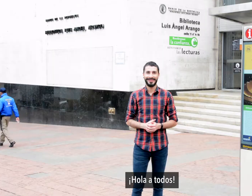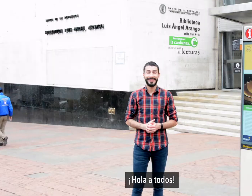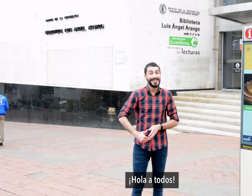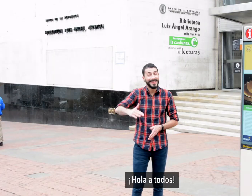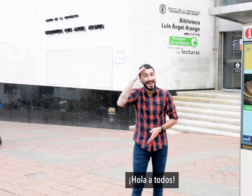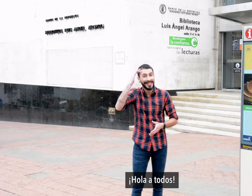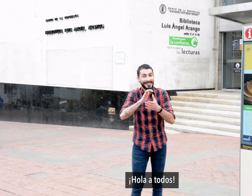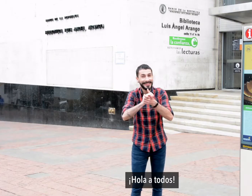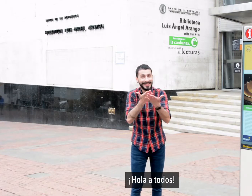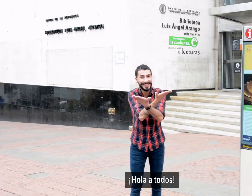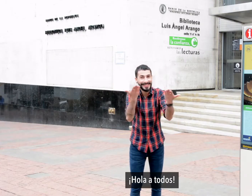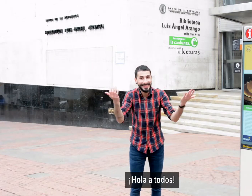¡Hola a todos!